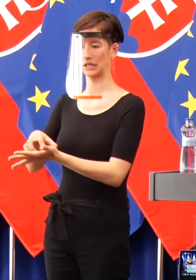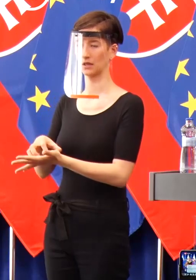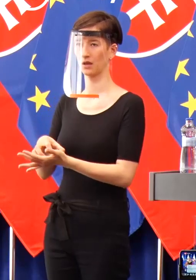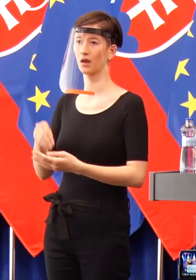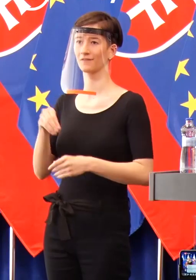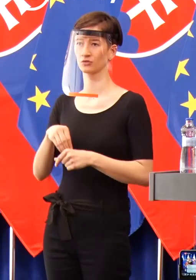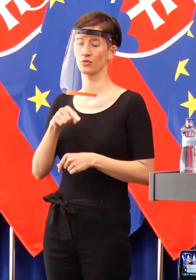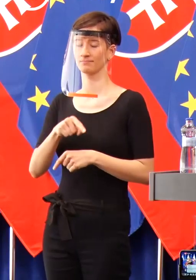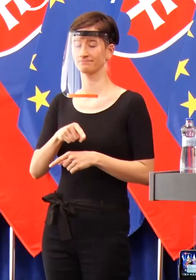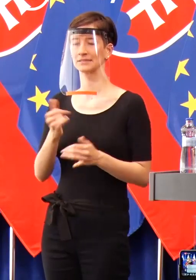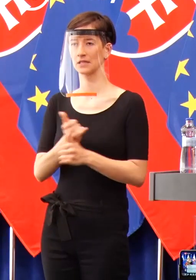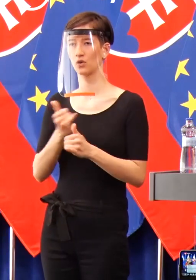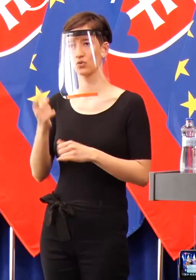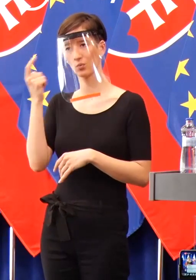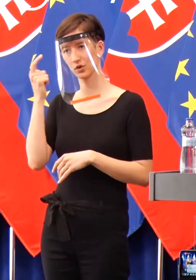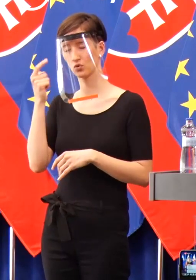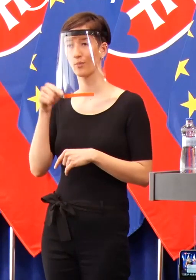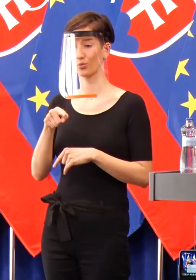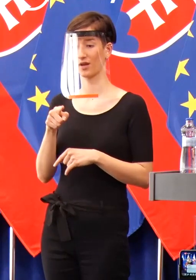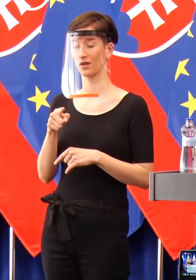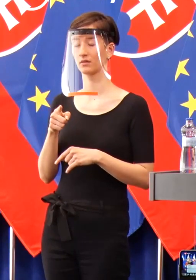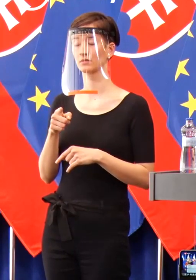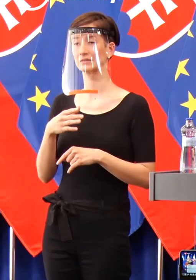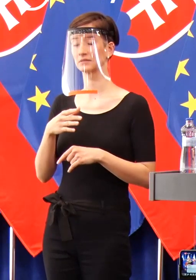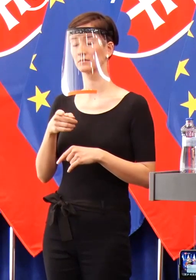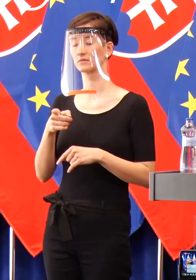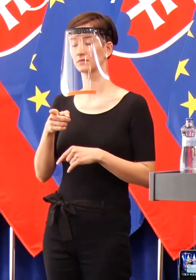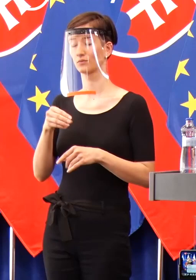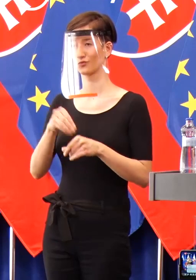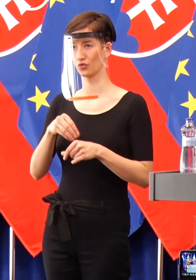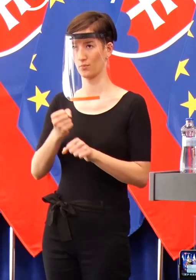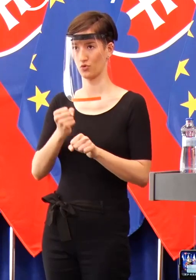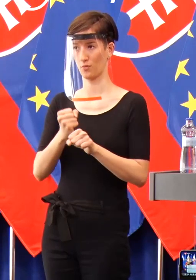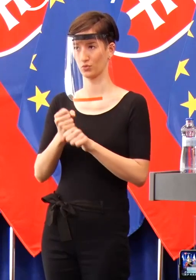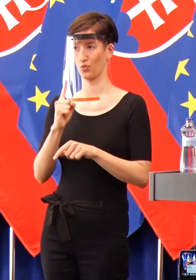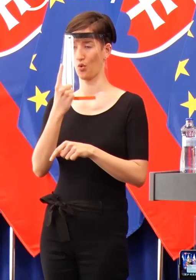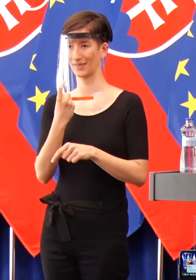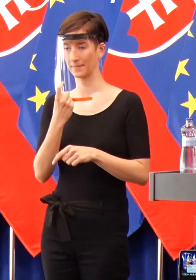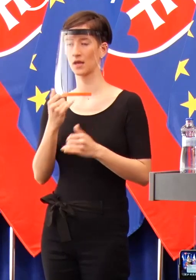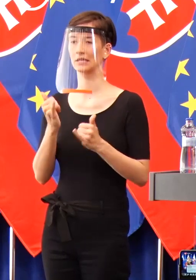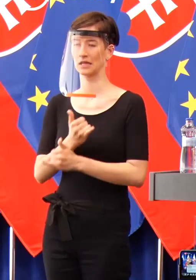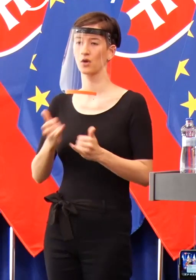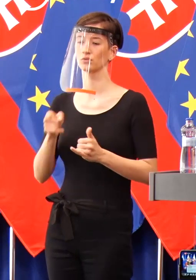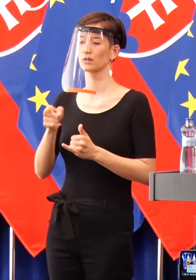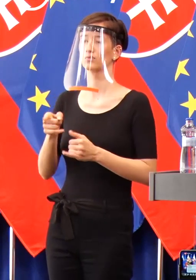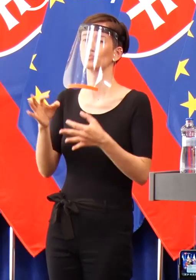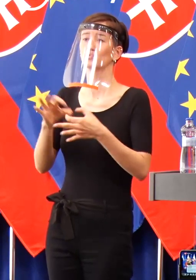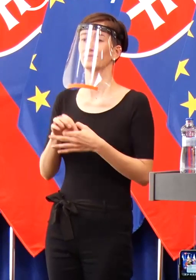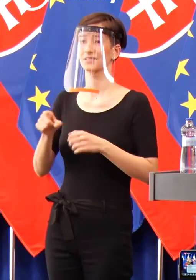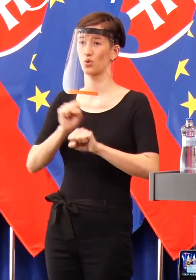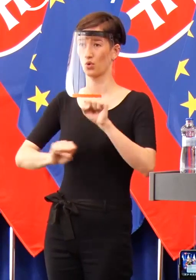povedal, že si uvedomujú, že keď sa aj odbery robia, tak že to je v ich prospech a v prospech v podstate ochraniť zdravia